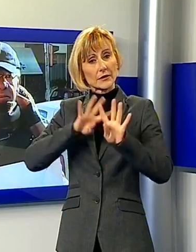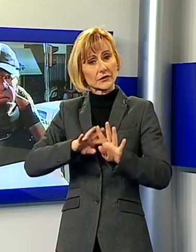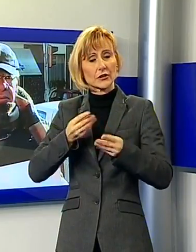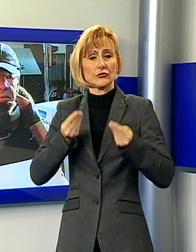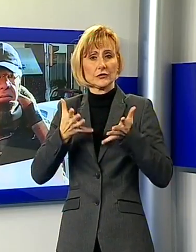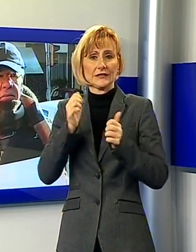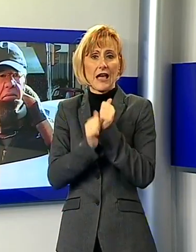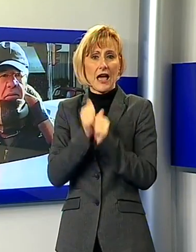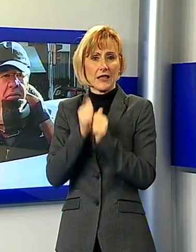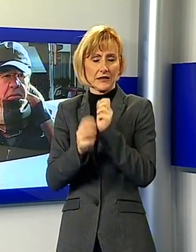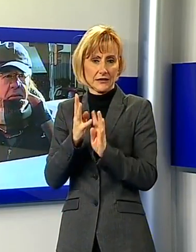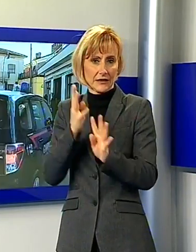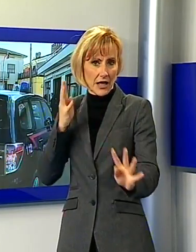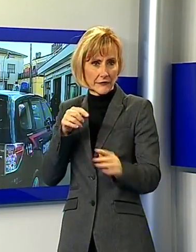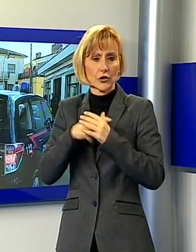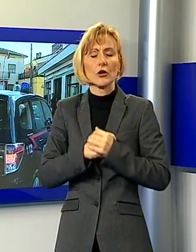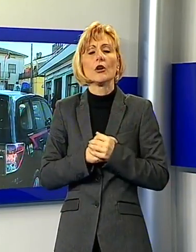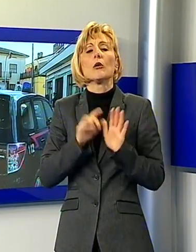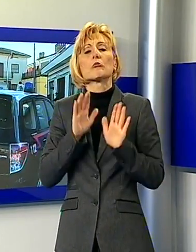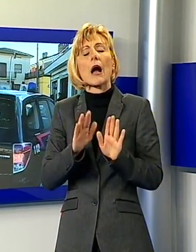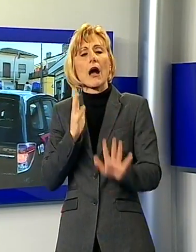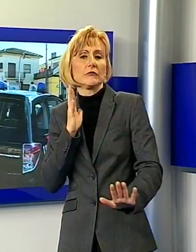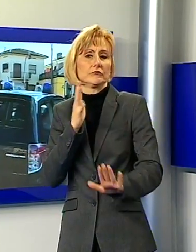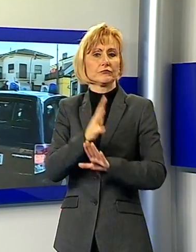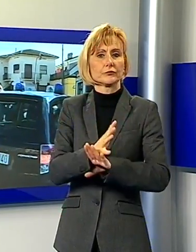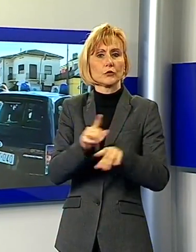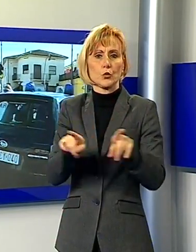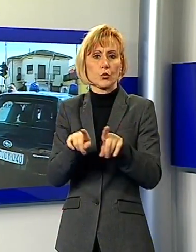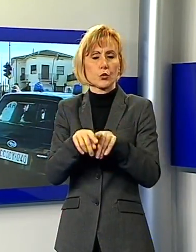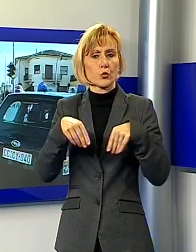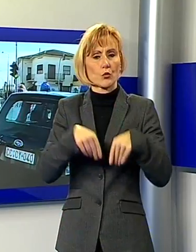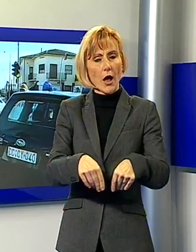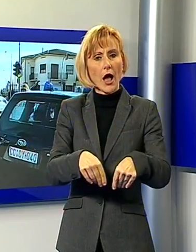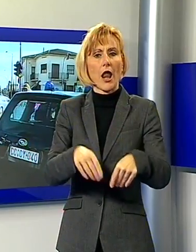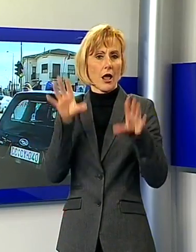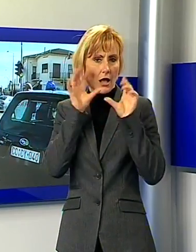Sul posto comunque, per evitare troppi problemi alla circolazione, c'era una pattuglia dei carabinieri.